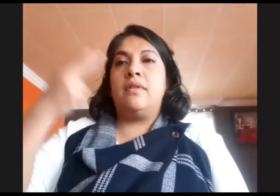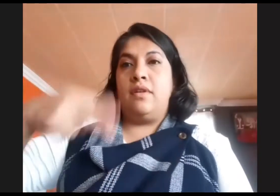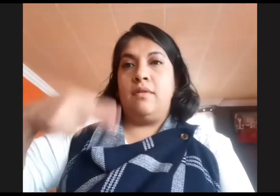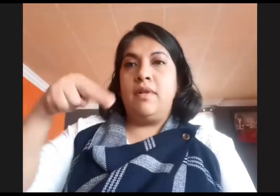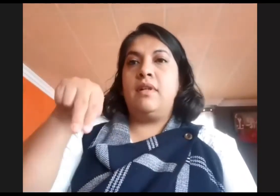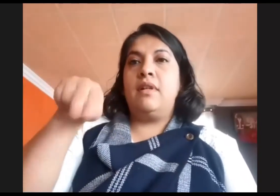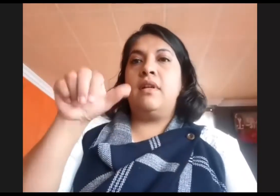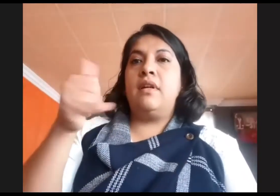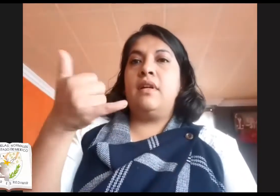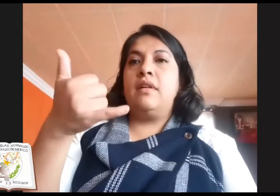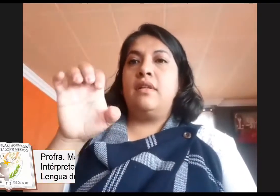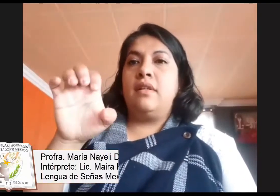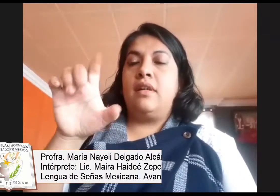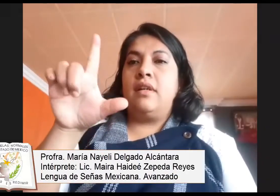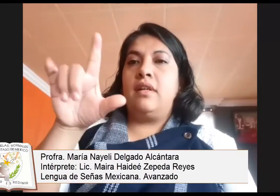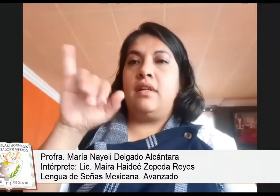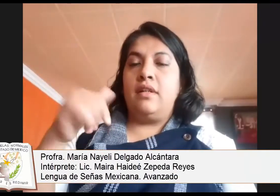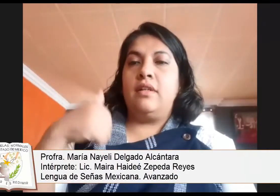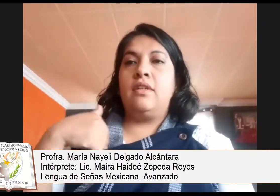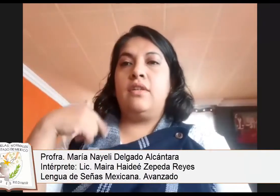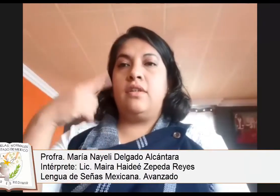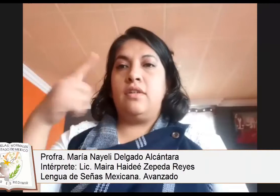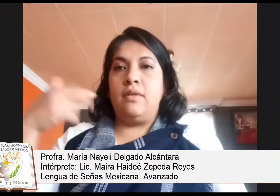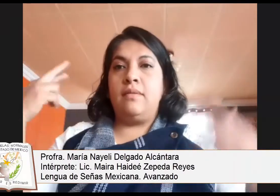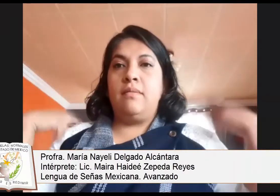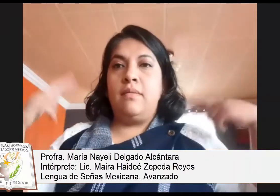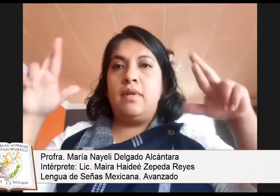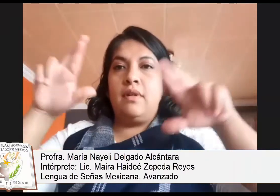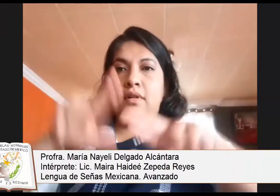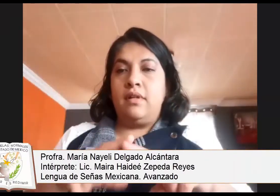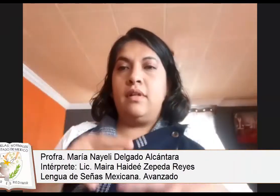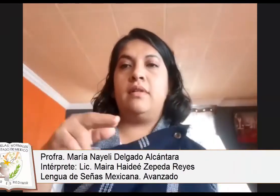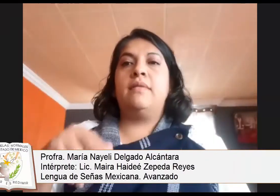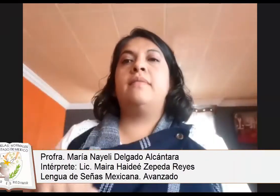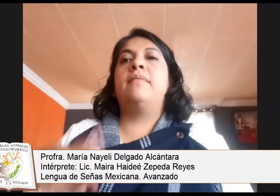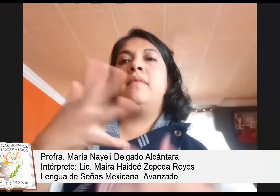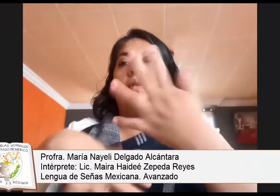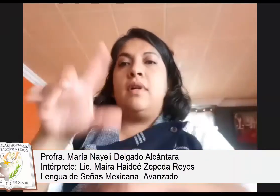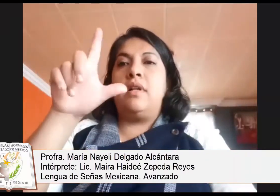Hola, buenas tardes. Mi nombre es Mayeli Delgado Alcántara.